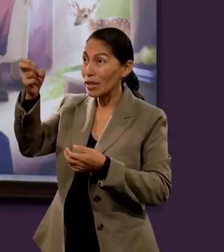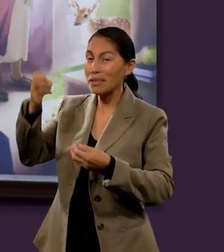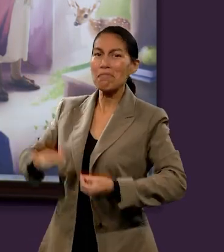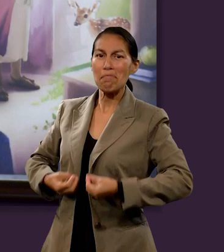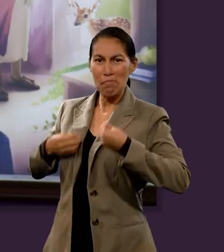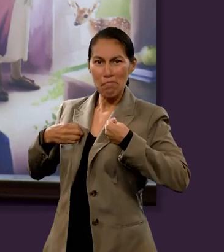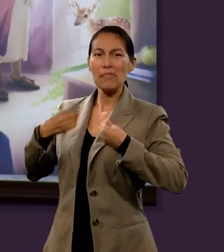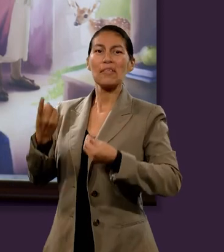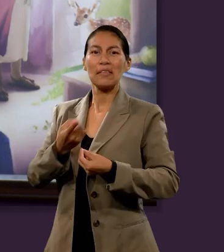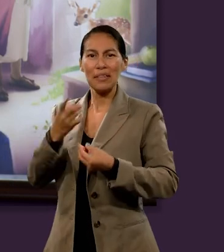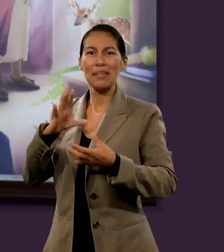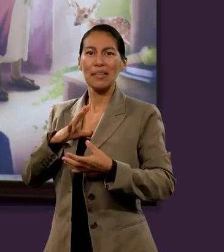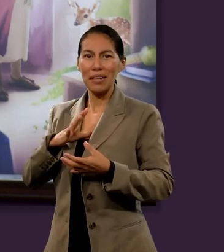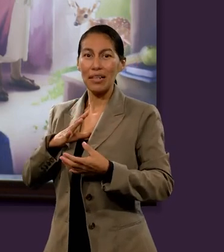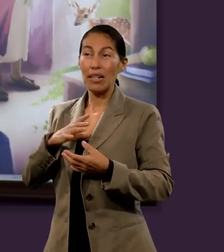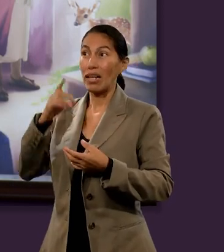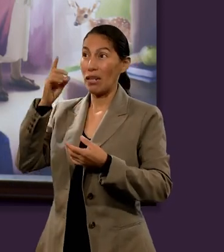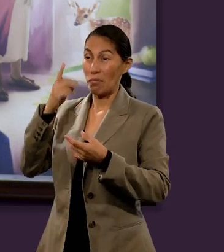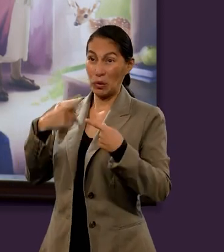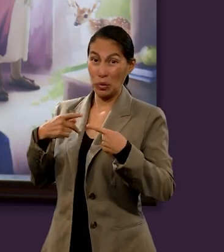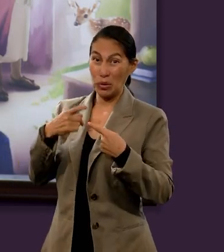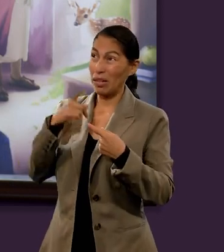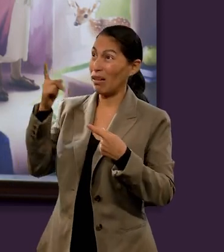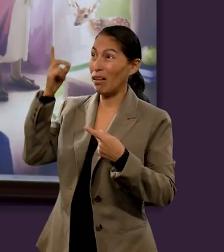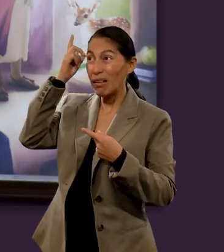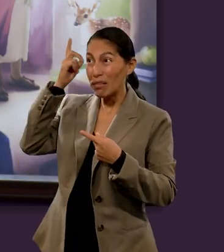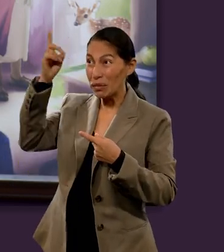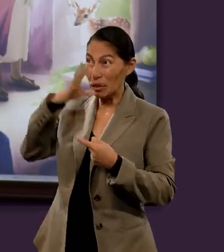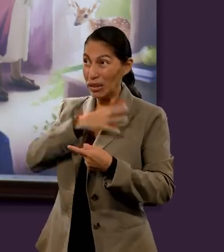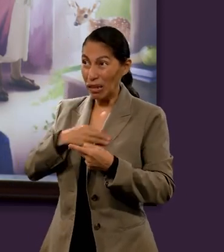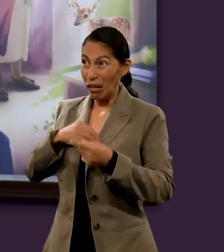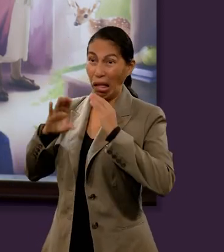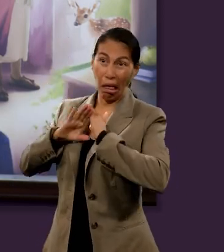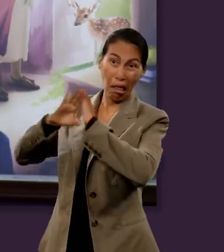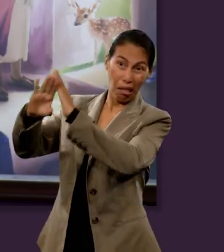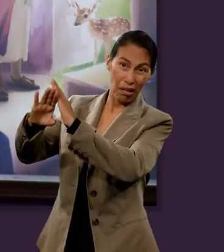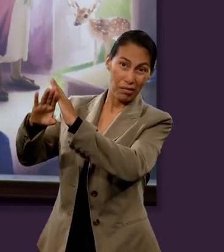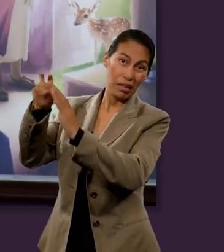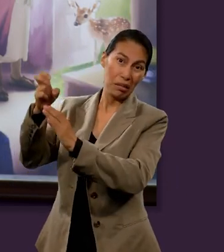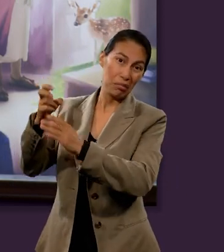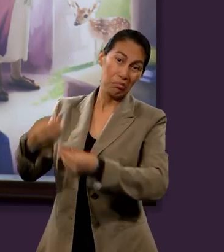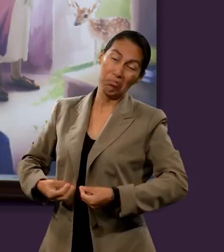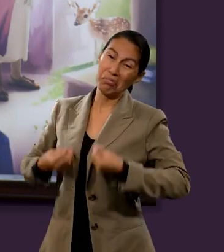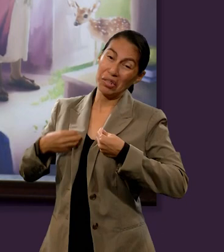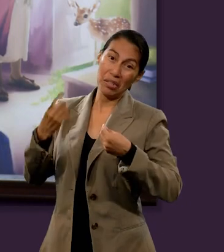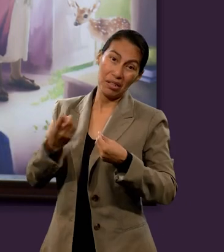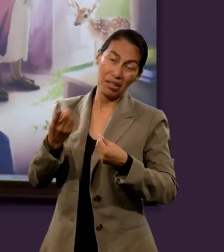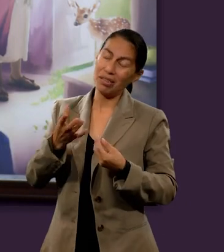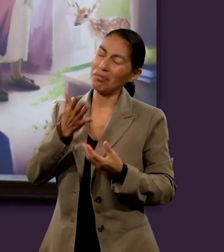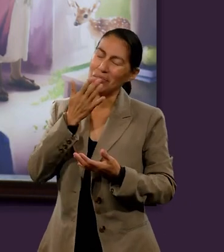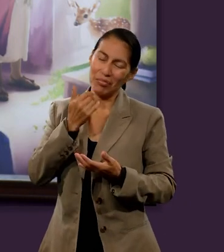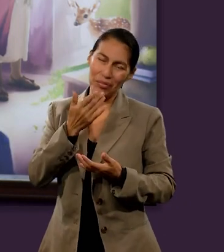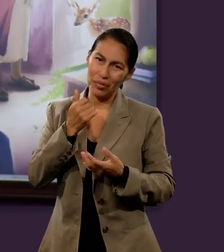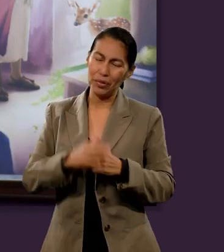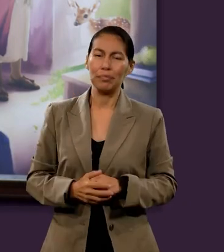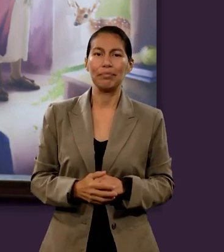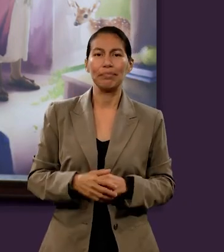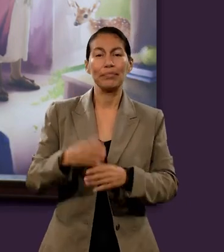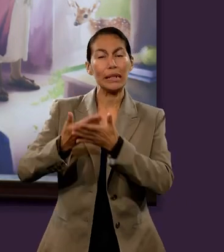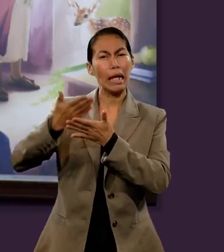El que no tiene al Hijo de Dios, no tiene la vida. En su momento, en el Edén, cuando nuestros primeros padres